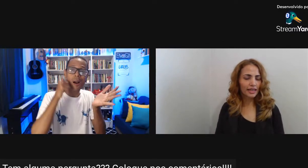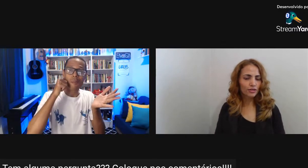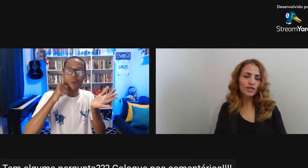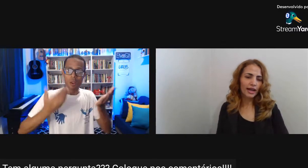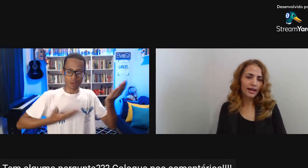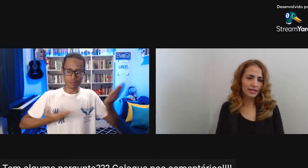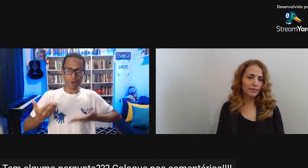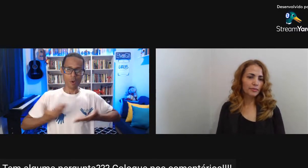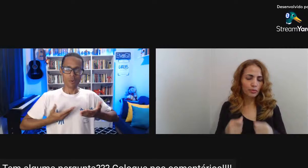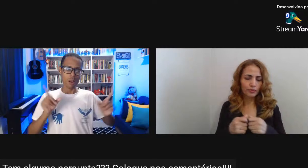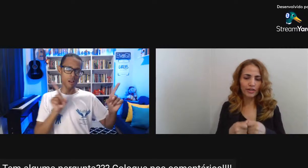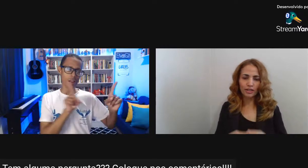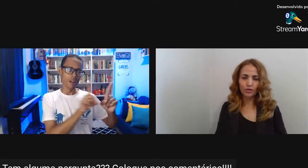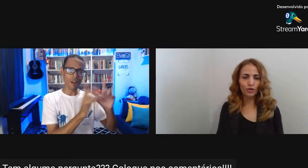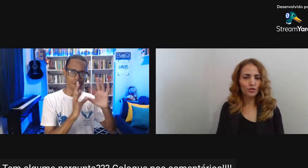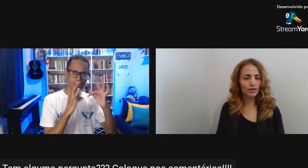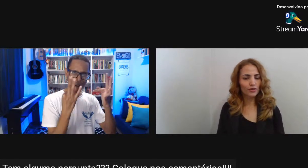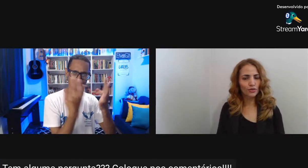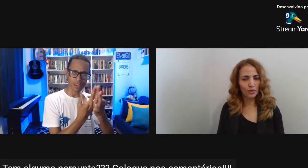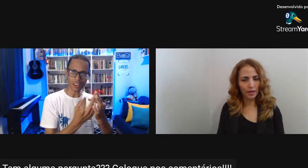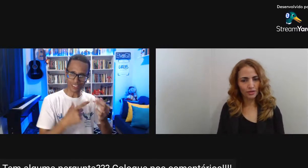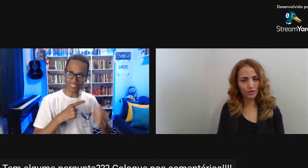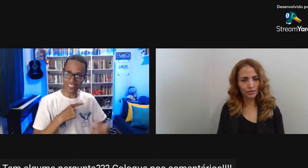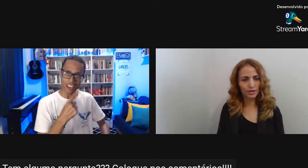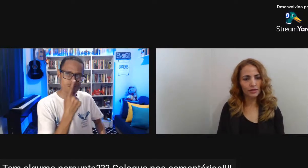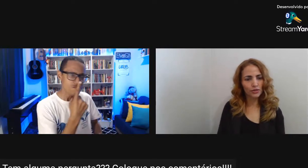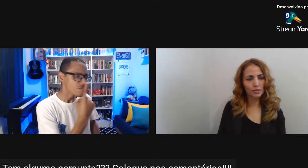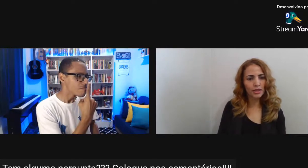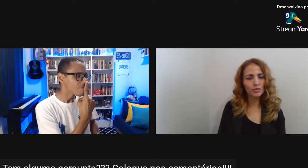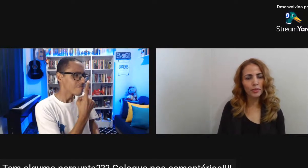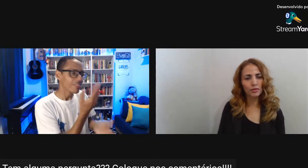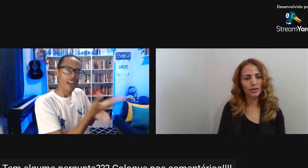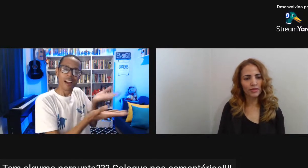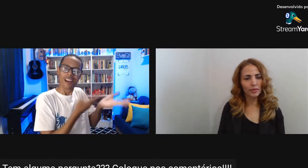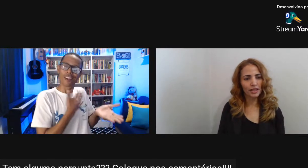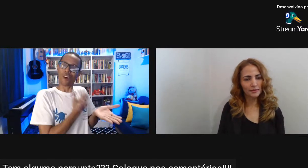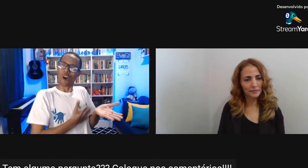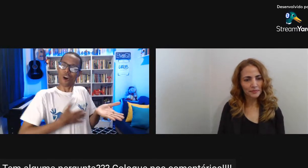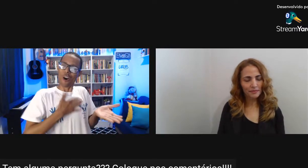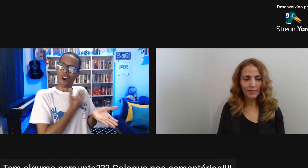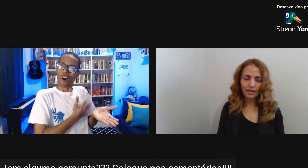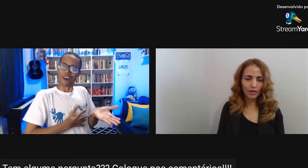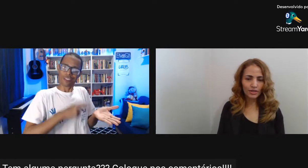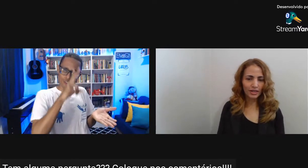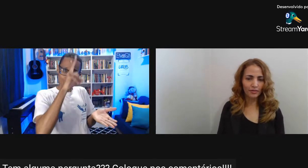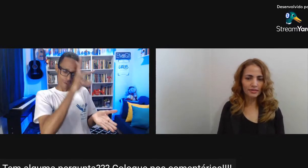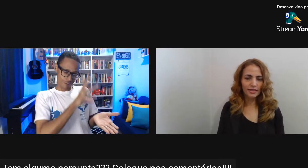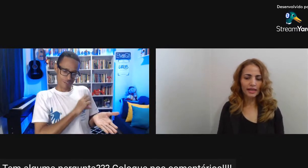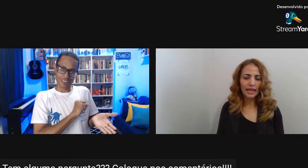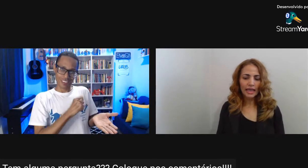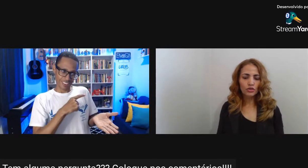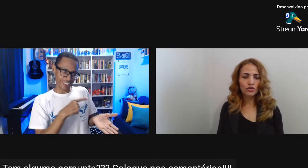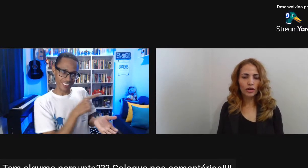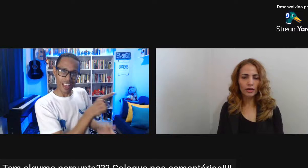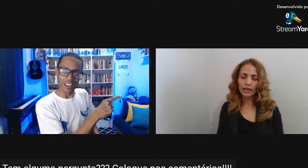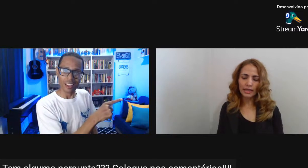Dentro de casa Fazendo todo o serviço Doméstico Se ela fosse mesmo Um membro da família? Eu acho que não